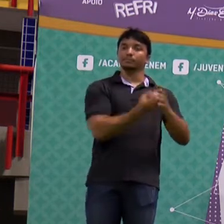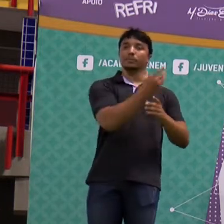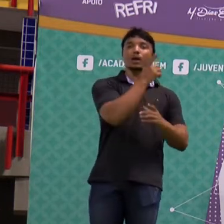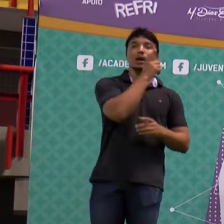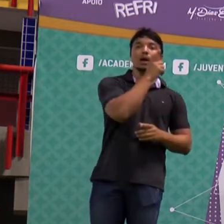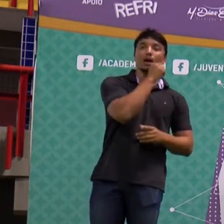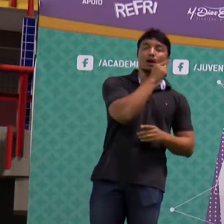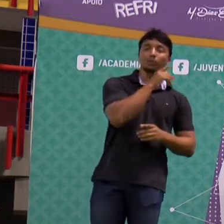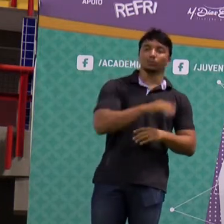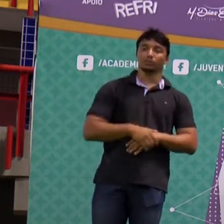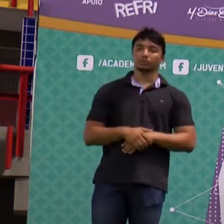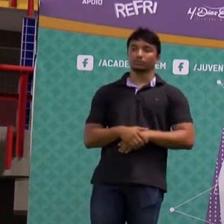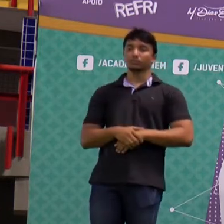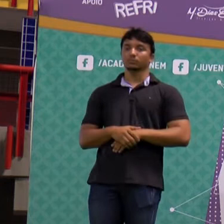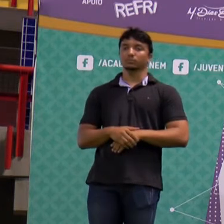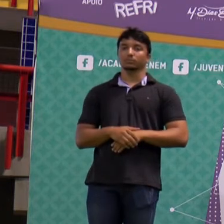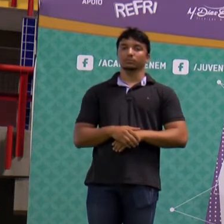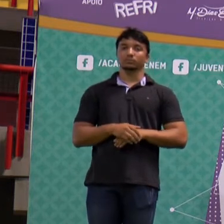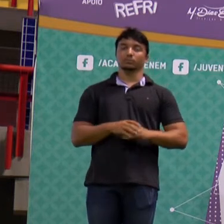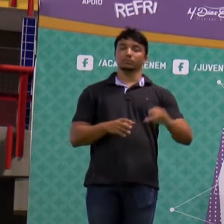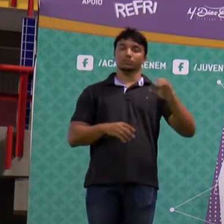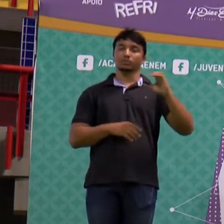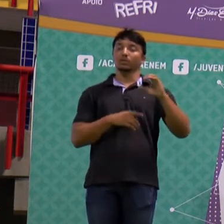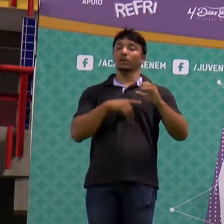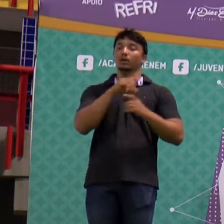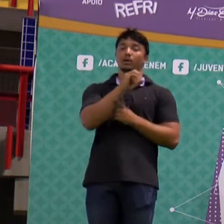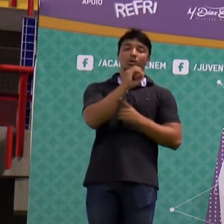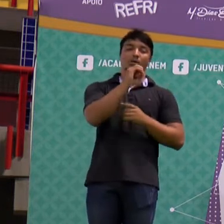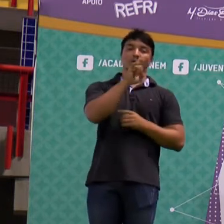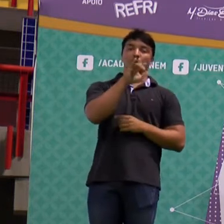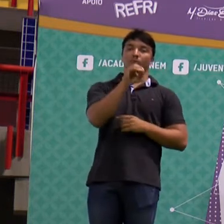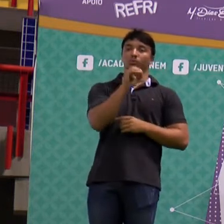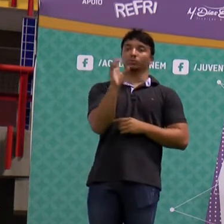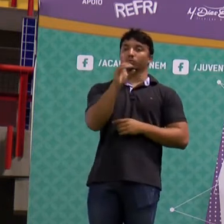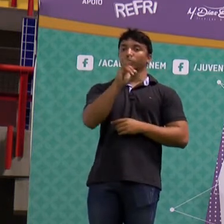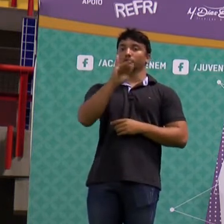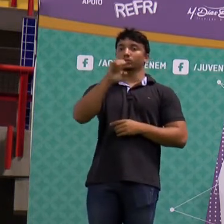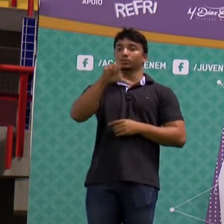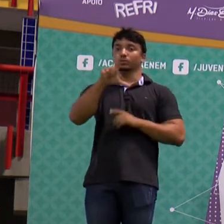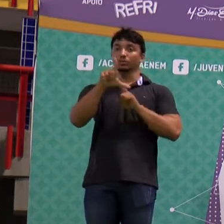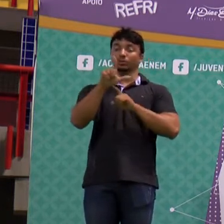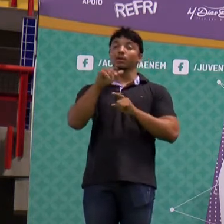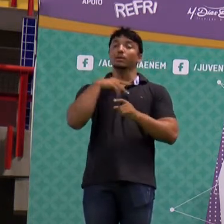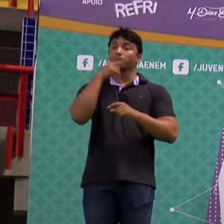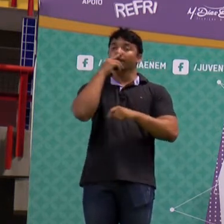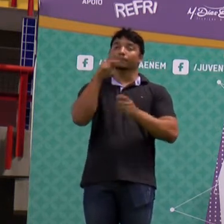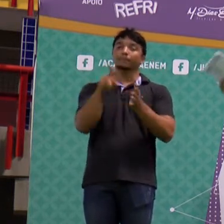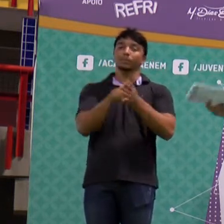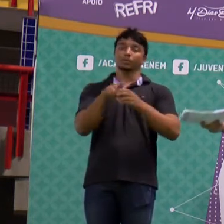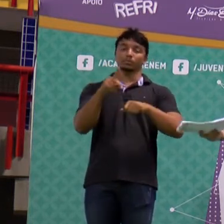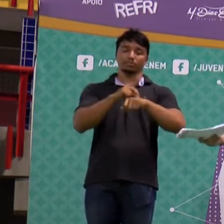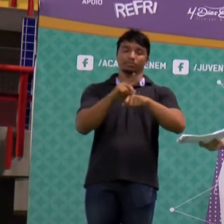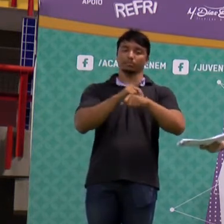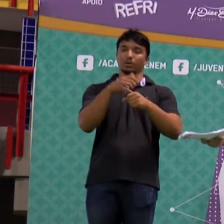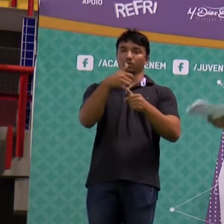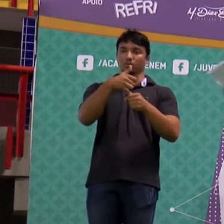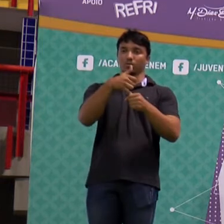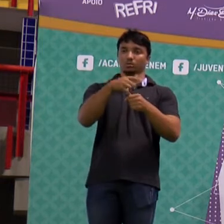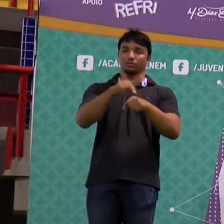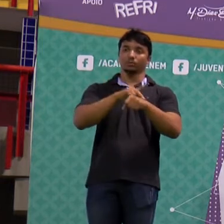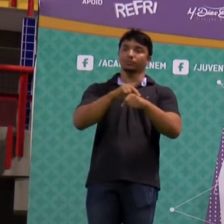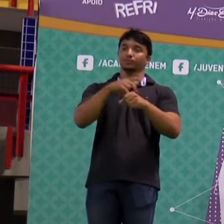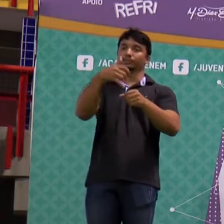encontra óleo diesel. Óleo diesel é derivado de quem, pessoal? De um famoso combustível fóssil chamado petróleo, né?